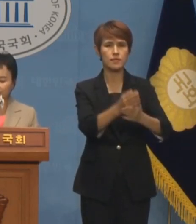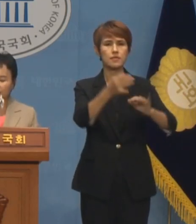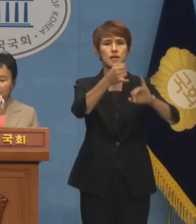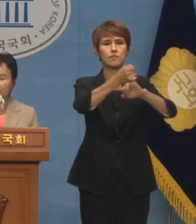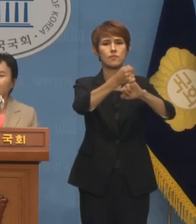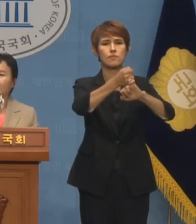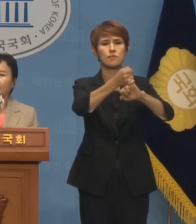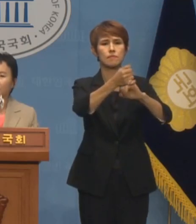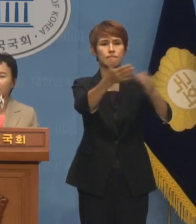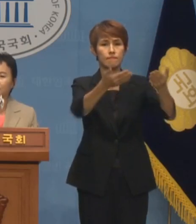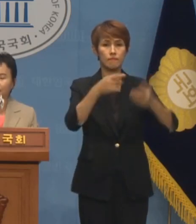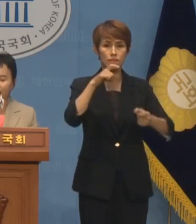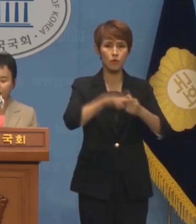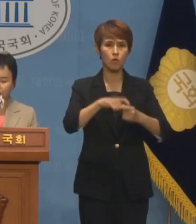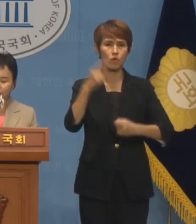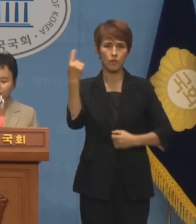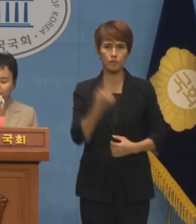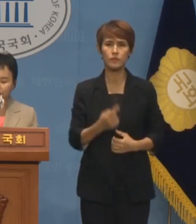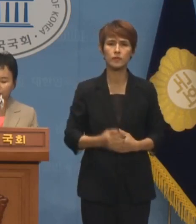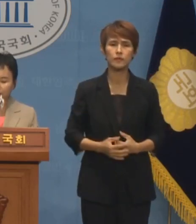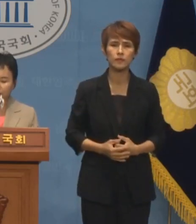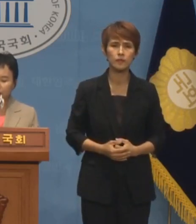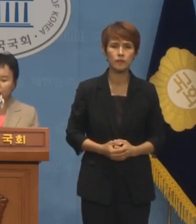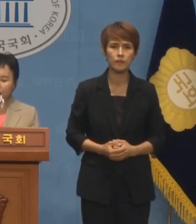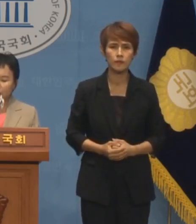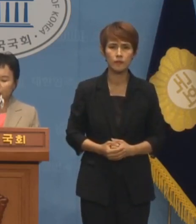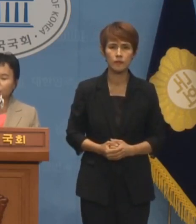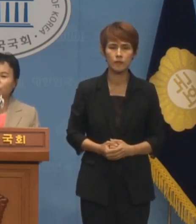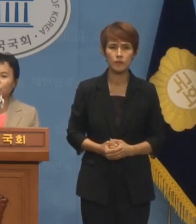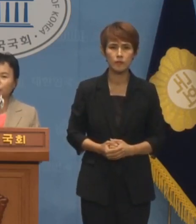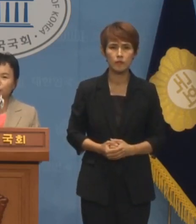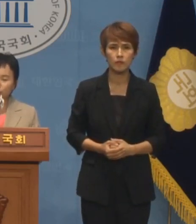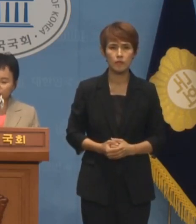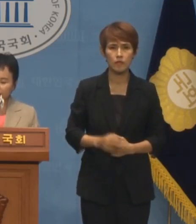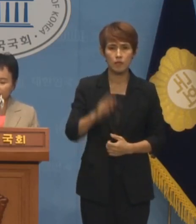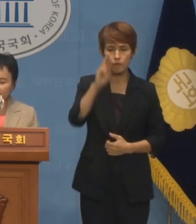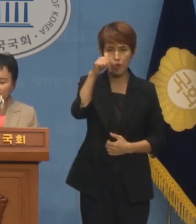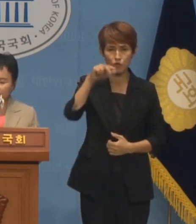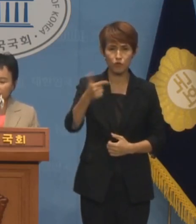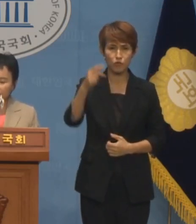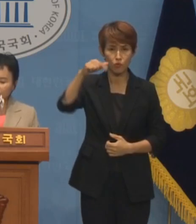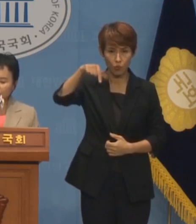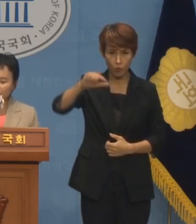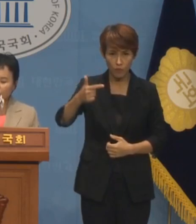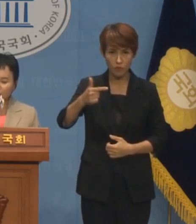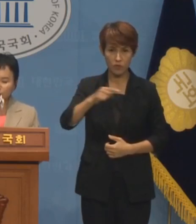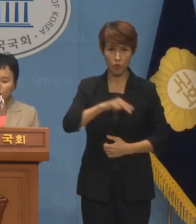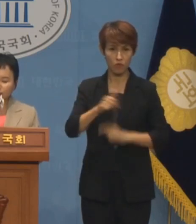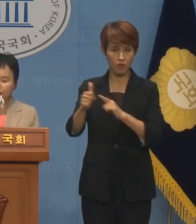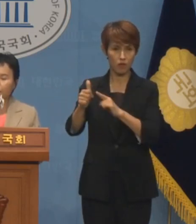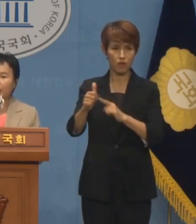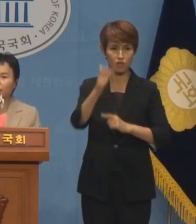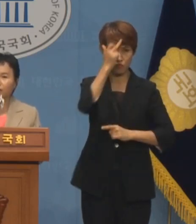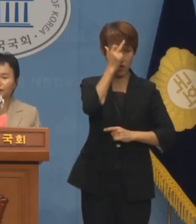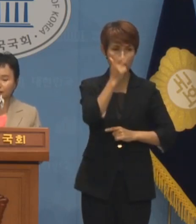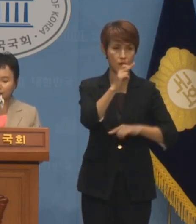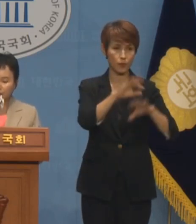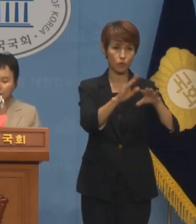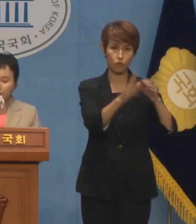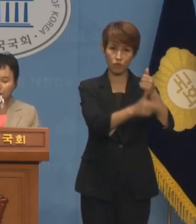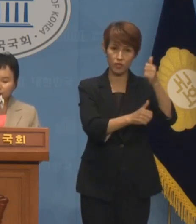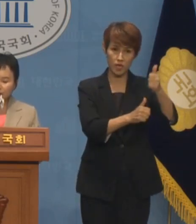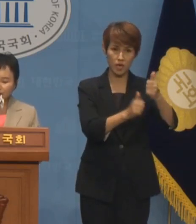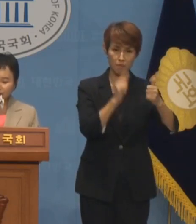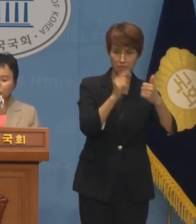위해 이 자리에 나왔습니다. 박충건 의원을 향한 채민희 과방위원장의 발언은